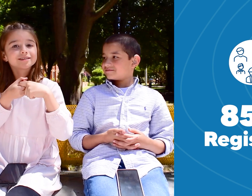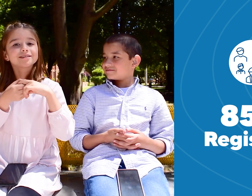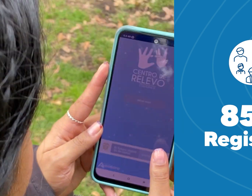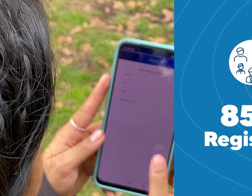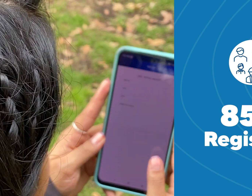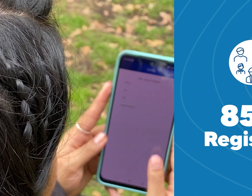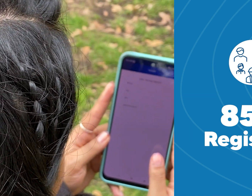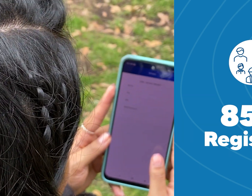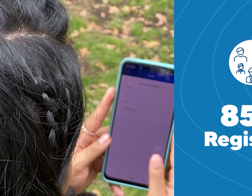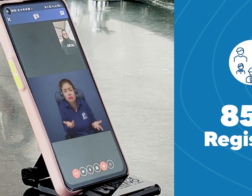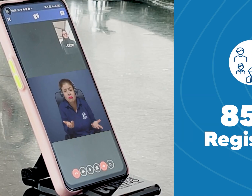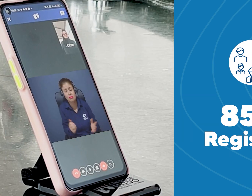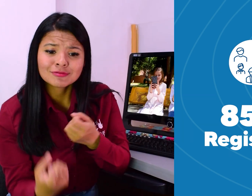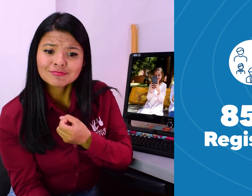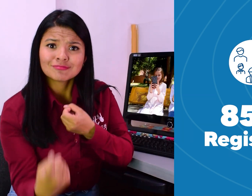850 registros.